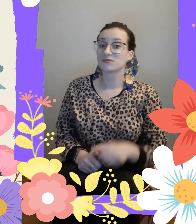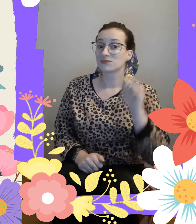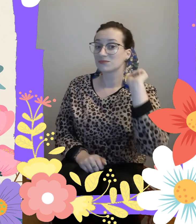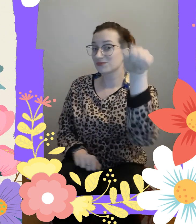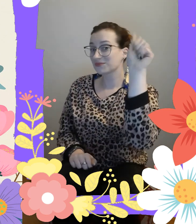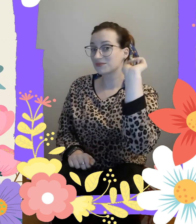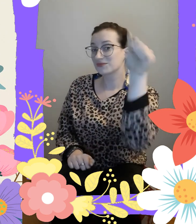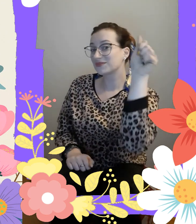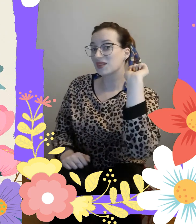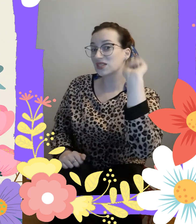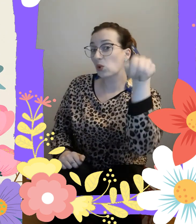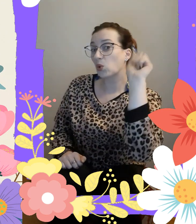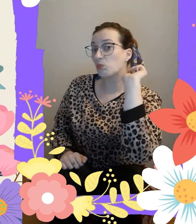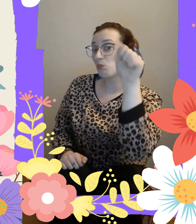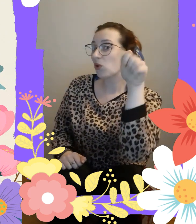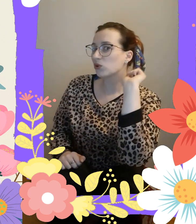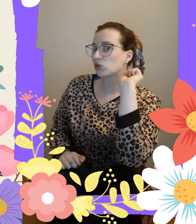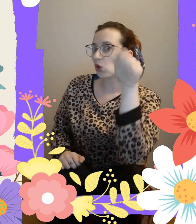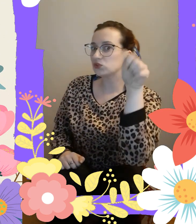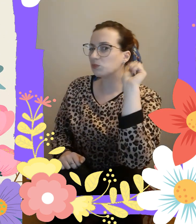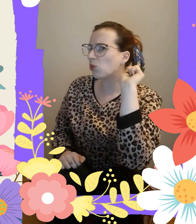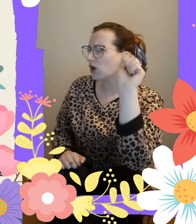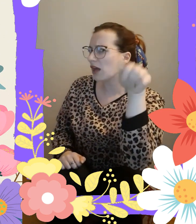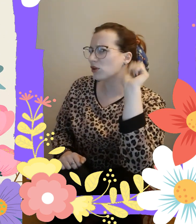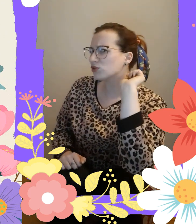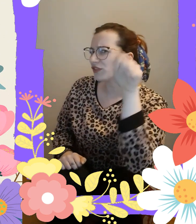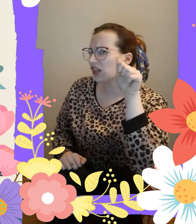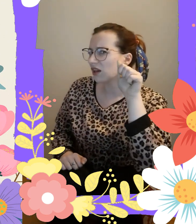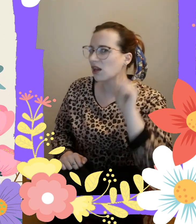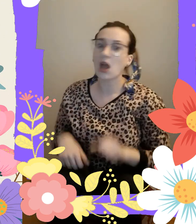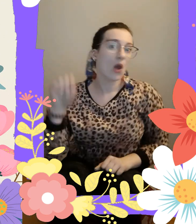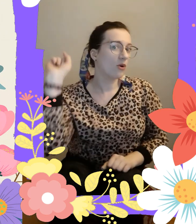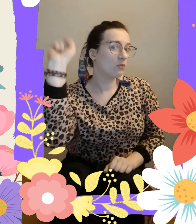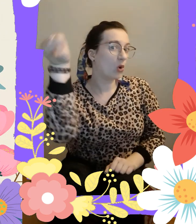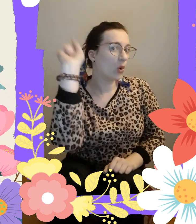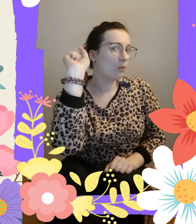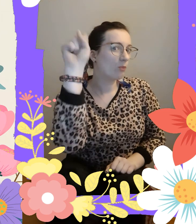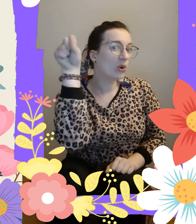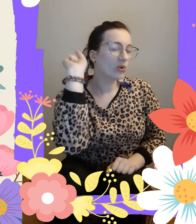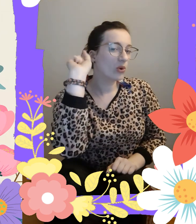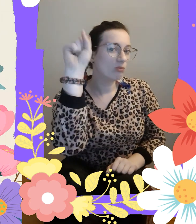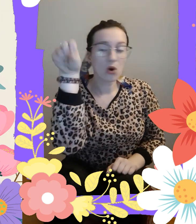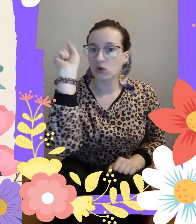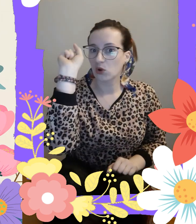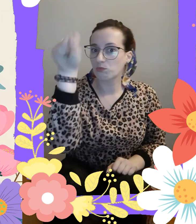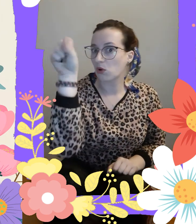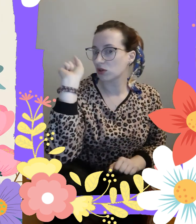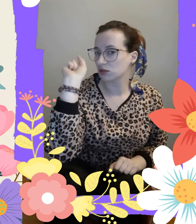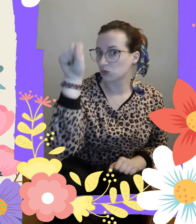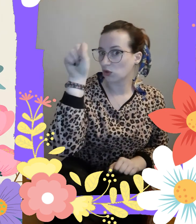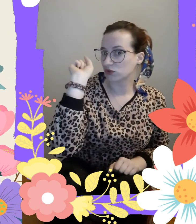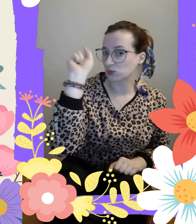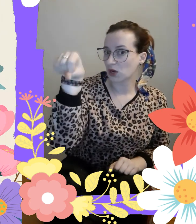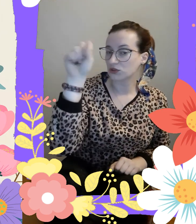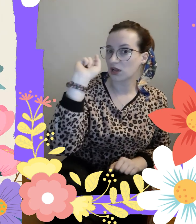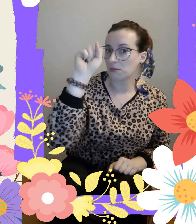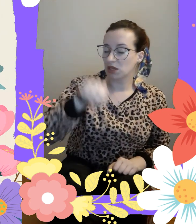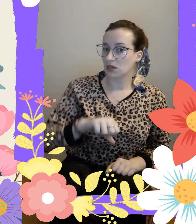Stuk, tok, stuk, stuk, stuka do drzwi. Tuk, tok, tok, otwórz proszę mi.